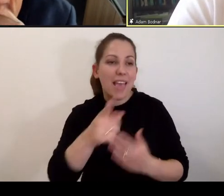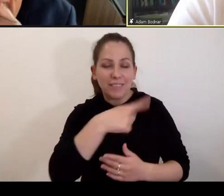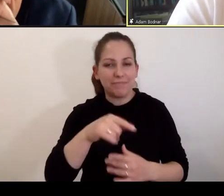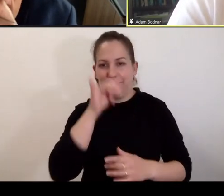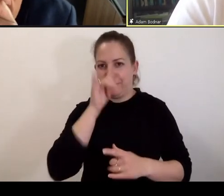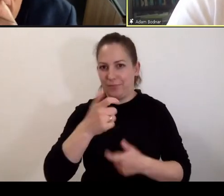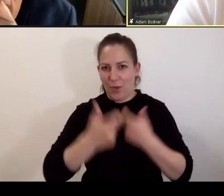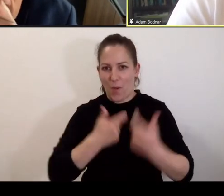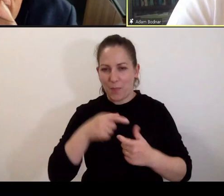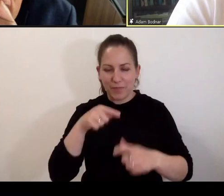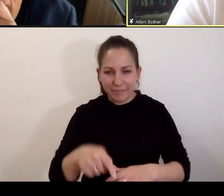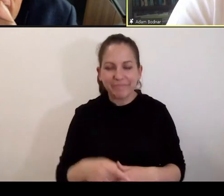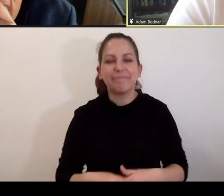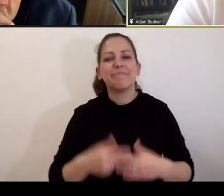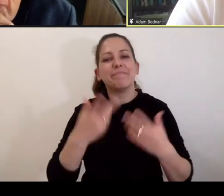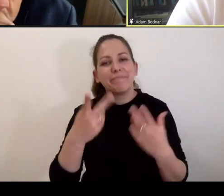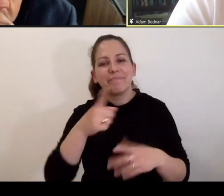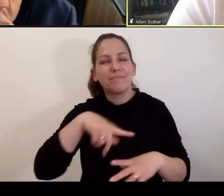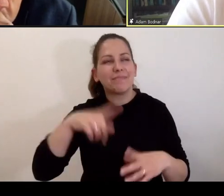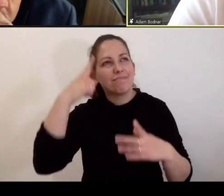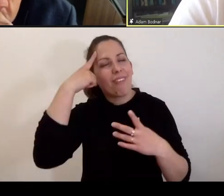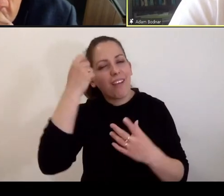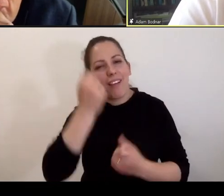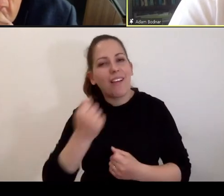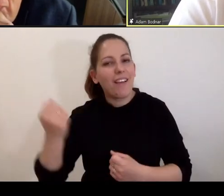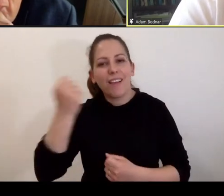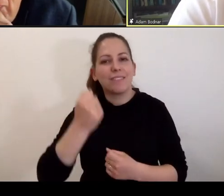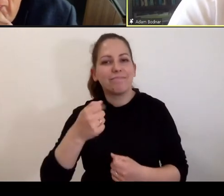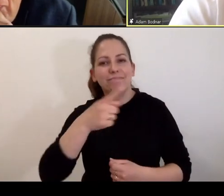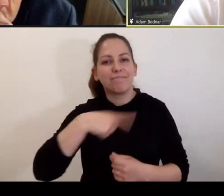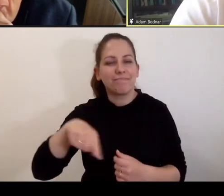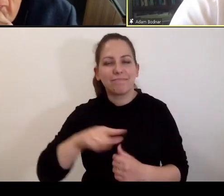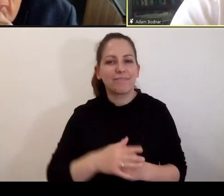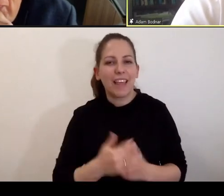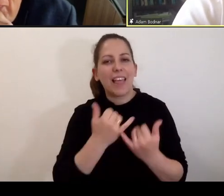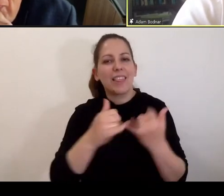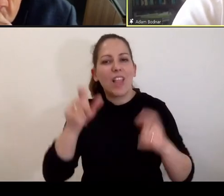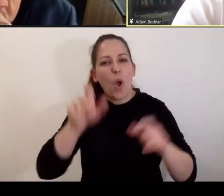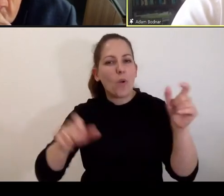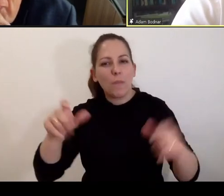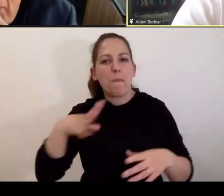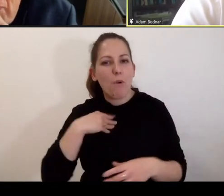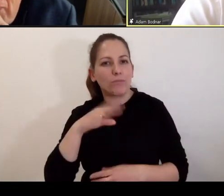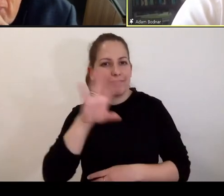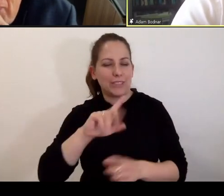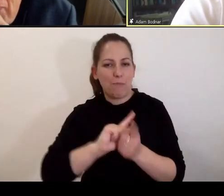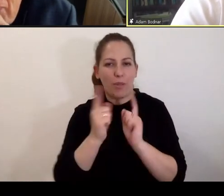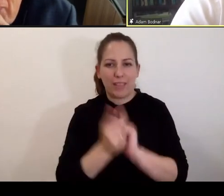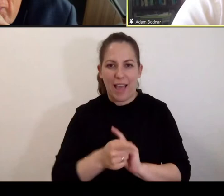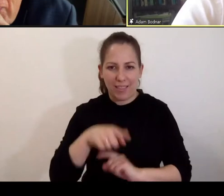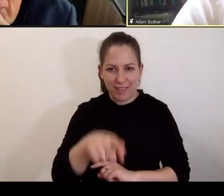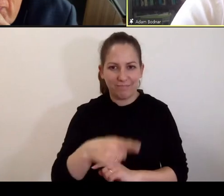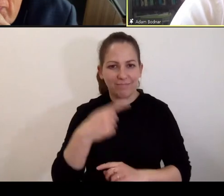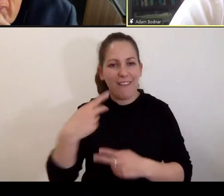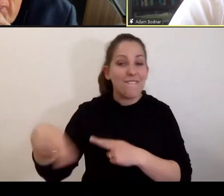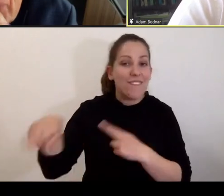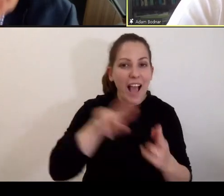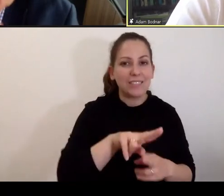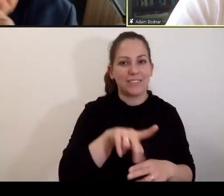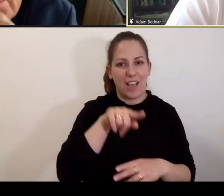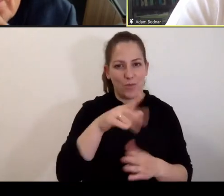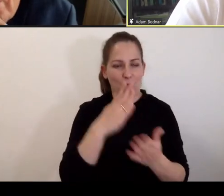teraz zostanie natrwałe na YouTubie i inne osoby będą mogły do tego spotkania wracać i się